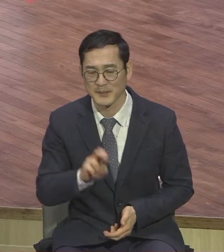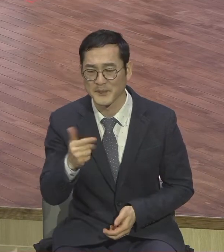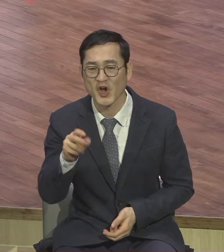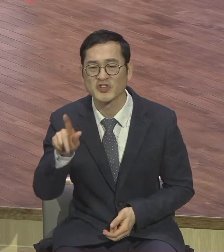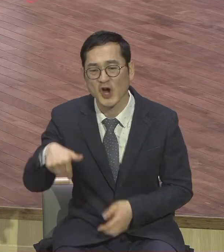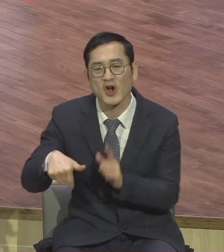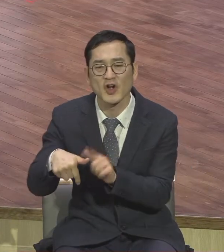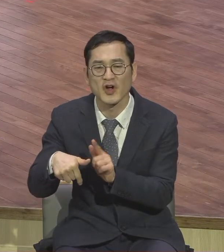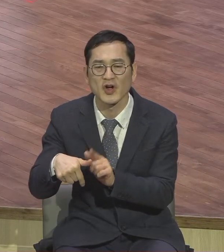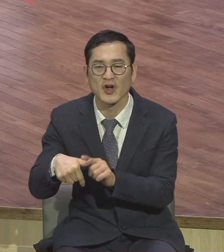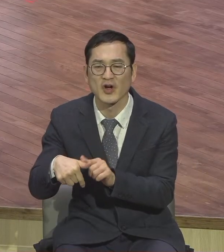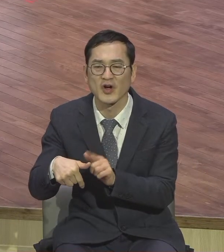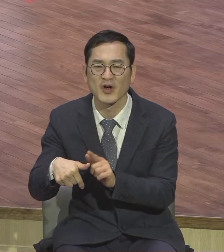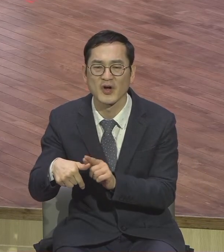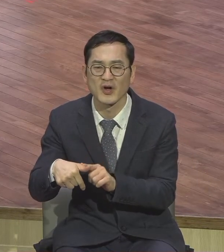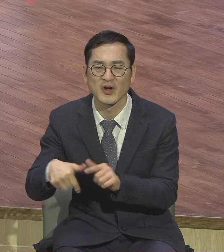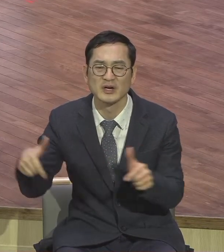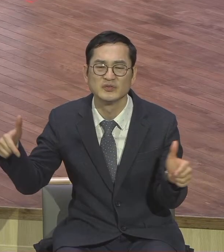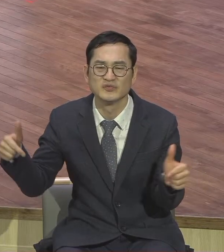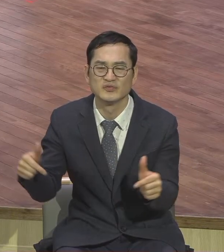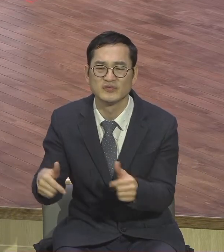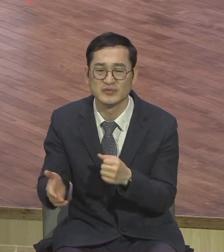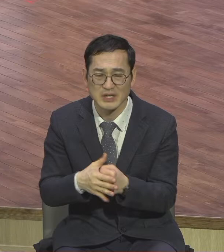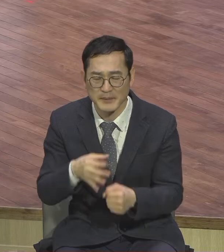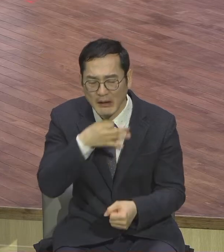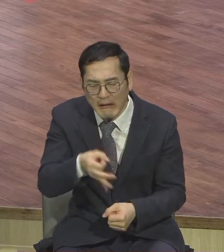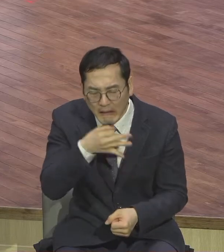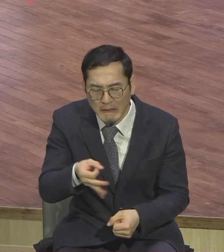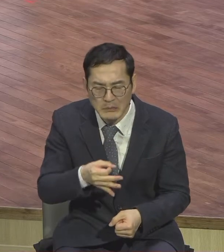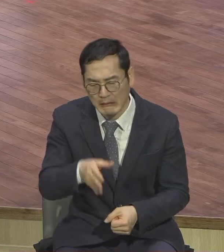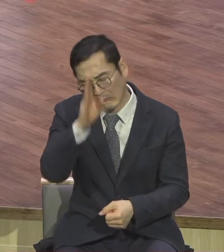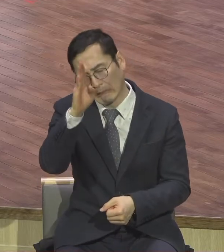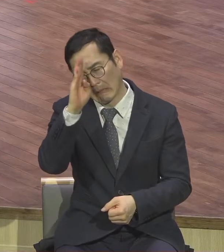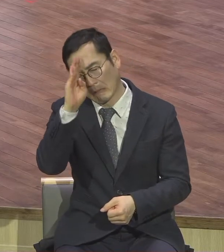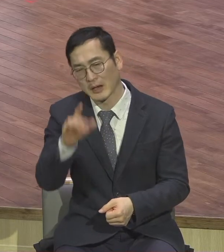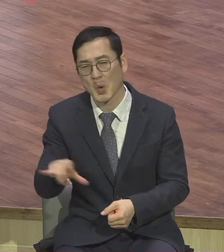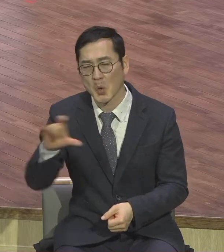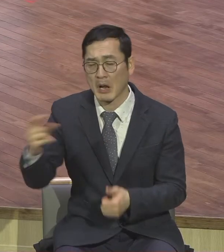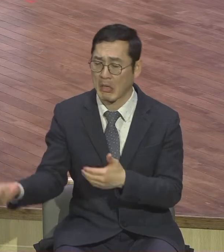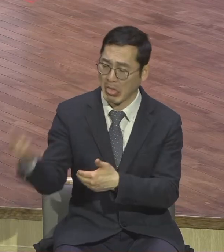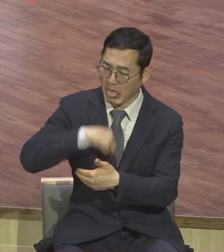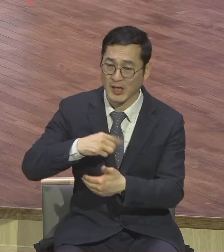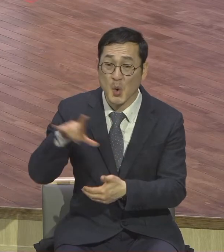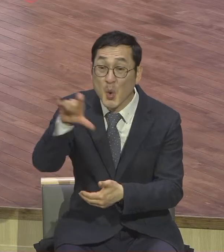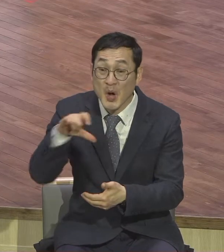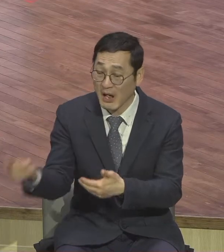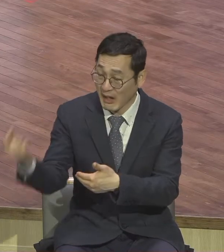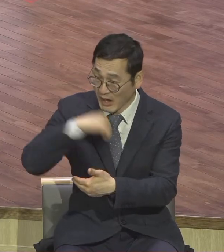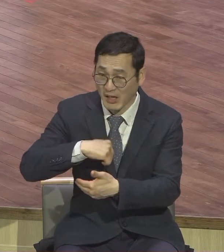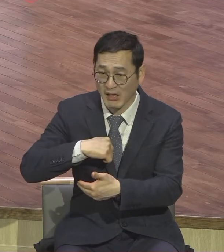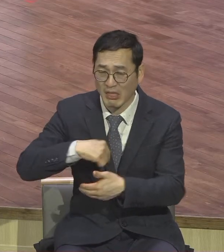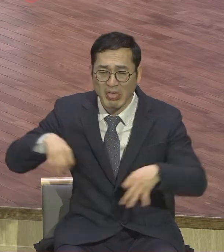몸살이 이상히 코로나가 걸리기도 하고 이래요 면역체계가 무너지니까 약해요